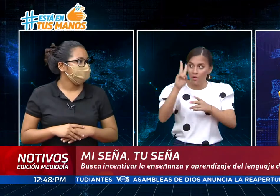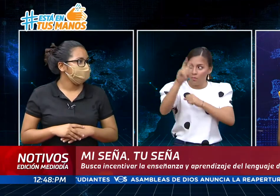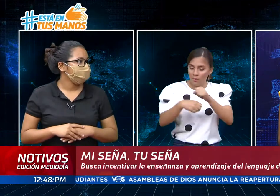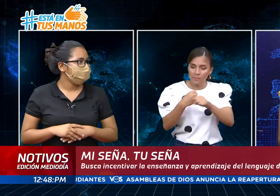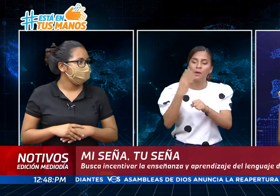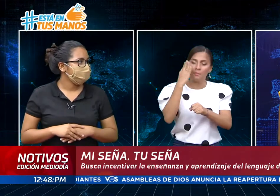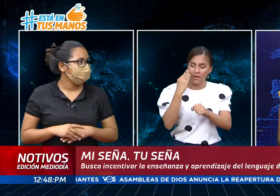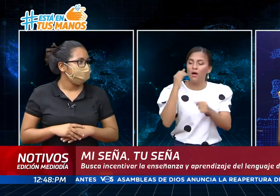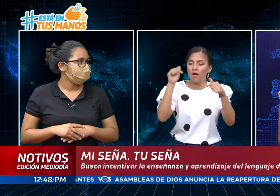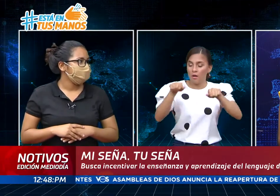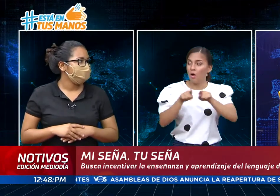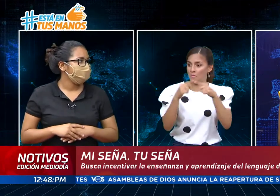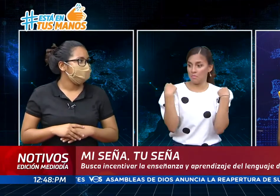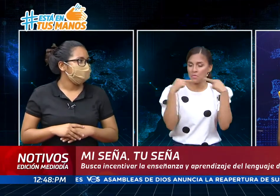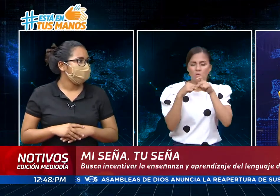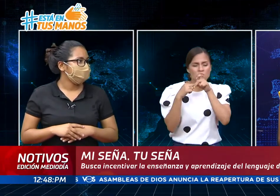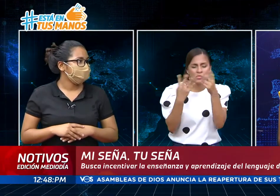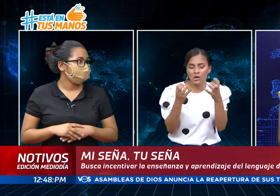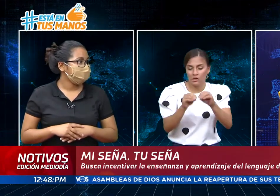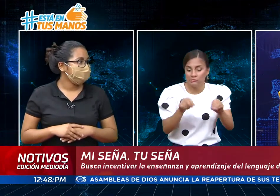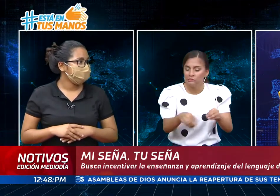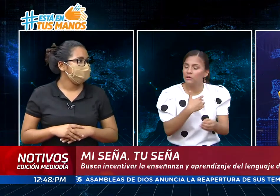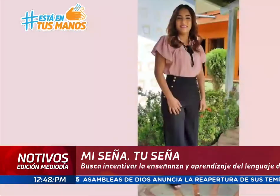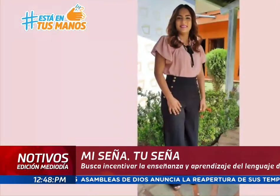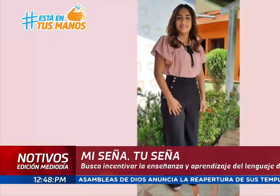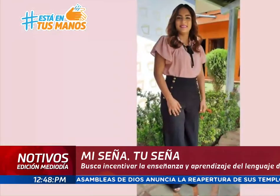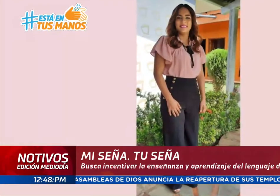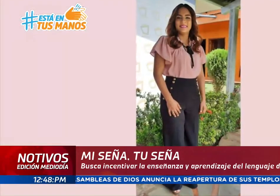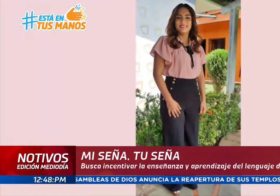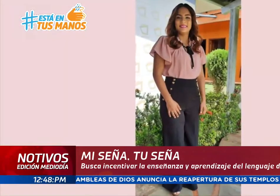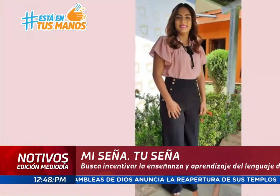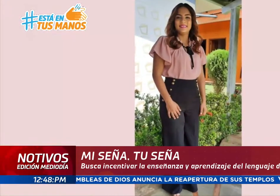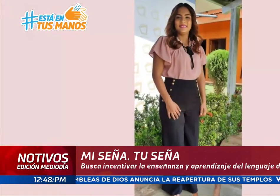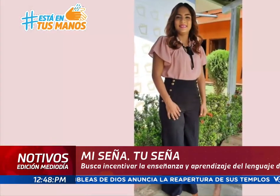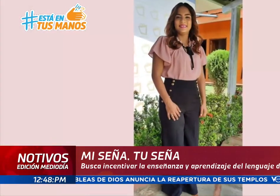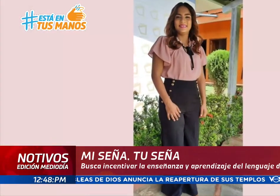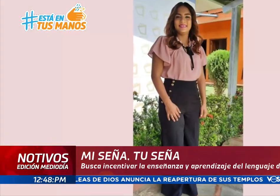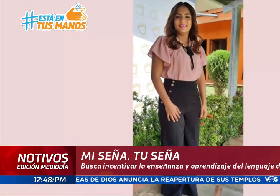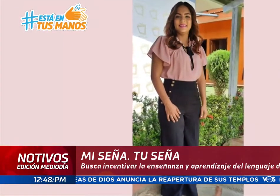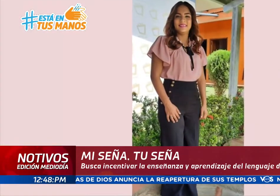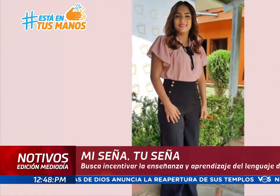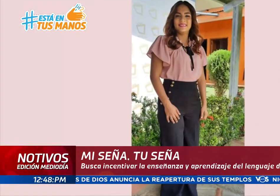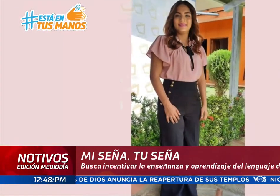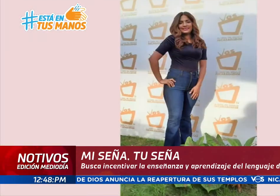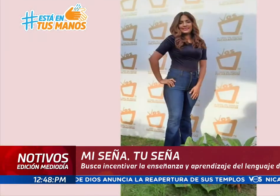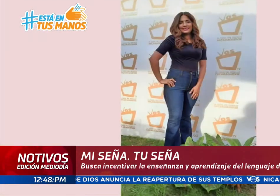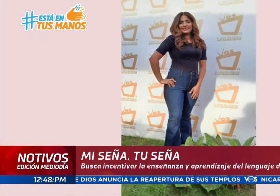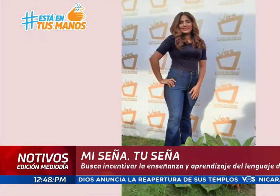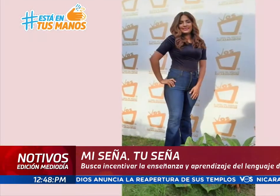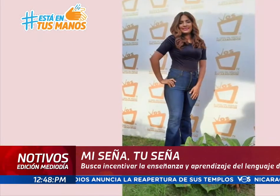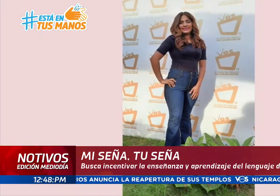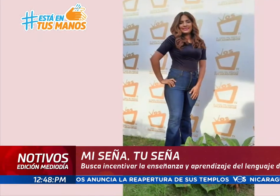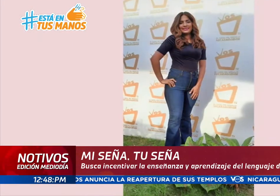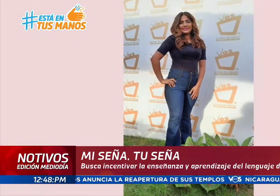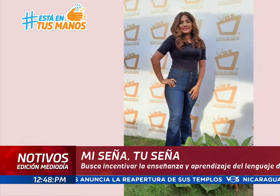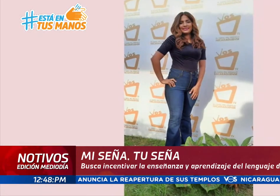no sabe pueda aprender y al menos establecer esas las primeras palabras claves en el desarrollo